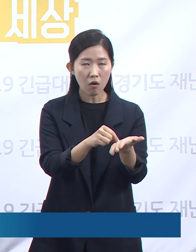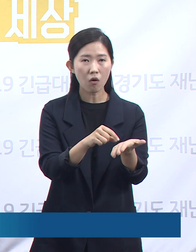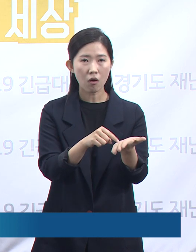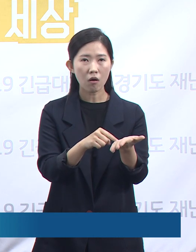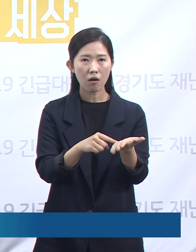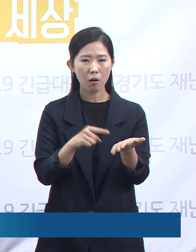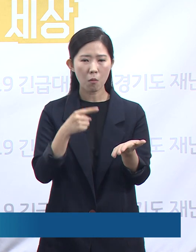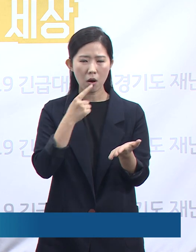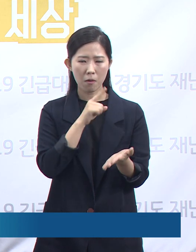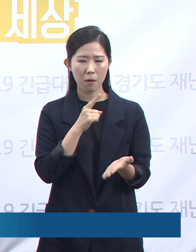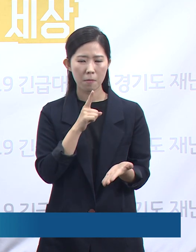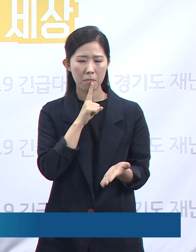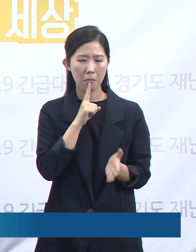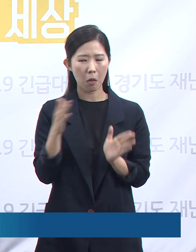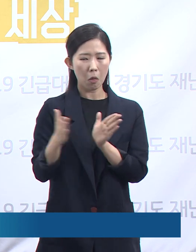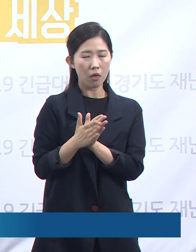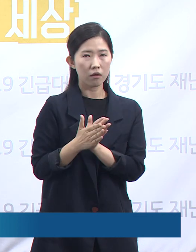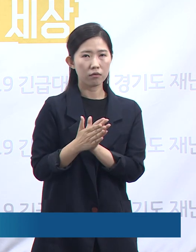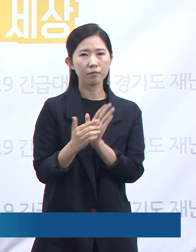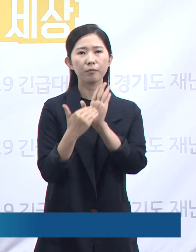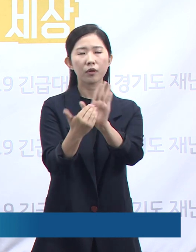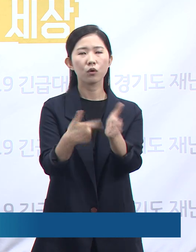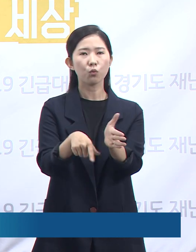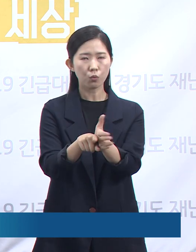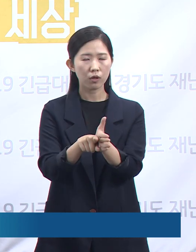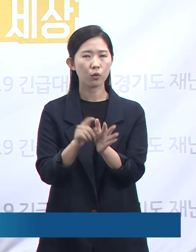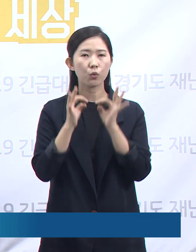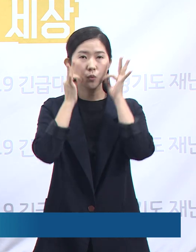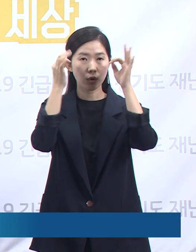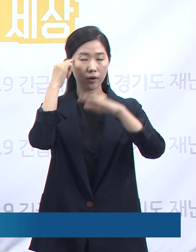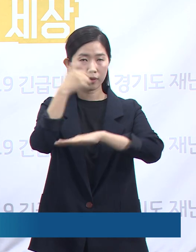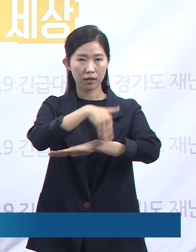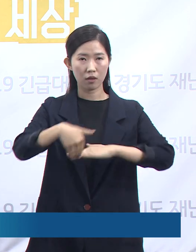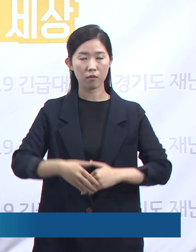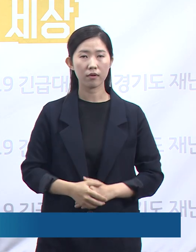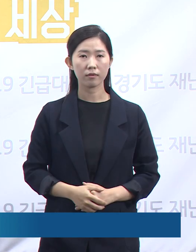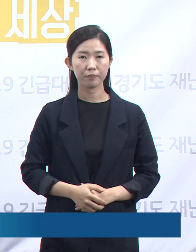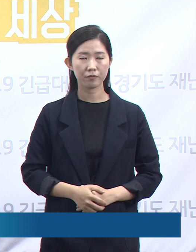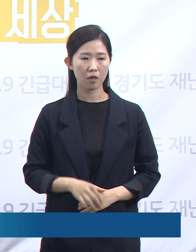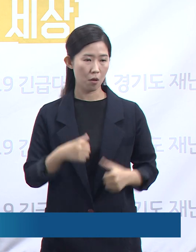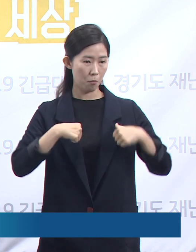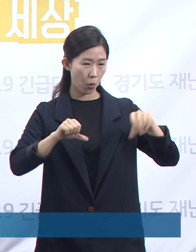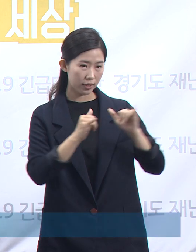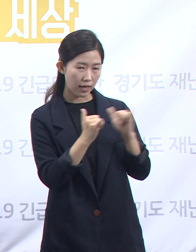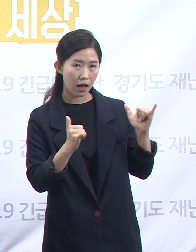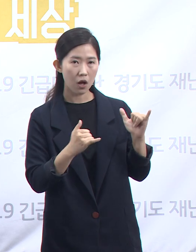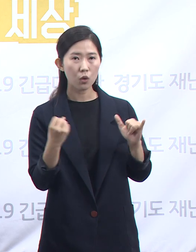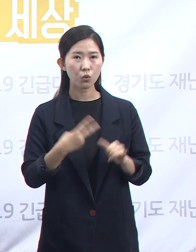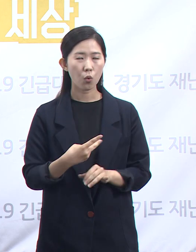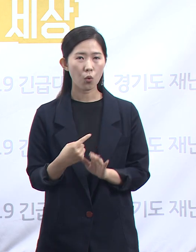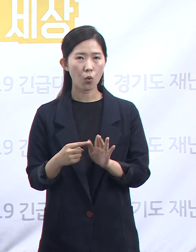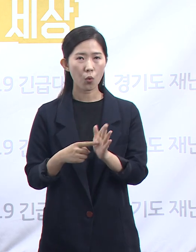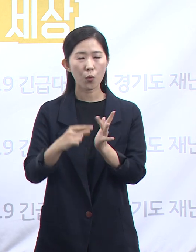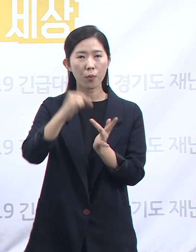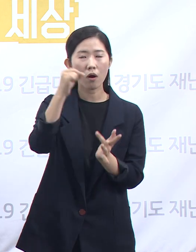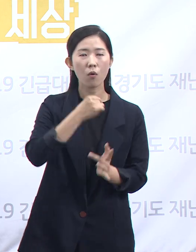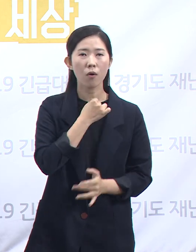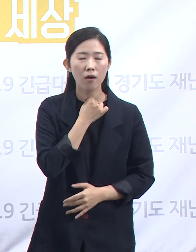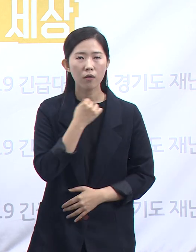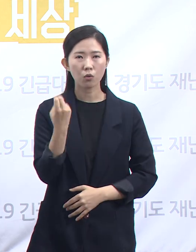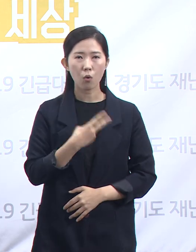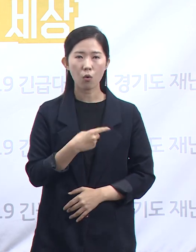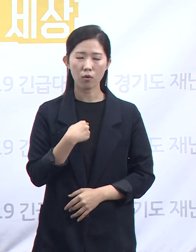실시하겠습니다. 입찰 포기자와 하도급 선정업체, 유사 입찰 참여자와 낙찰자,